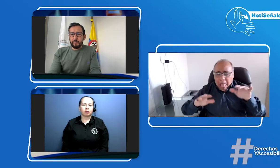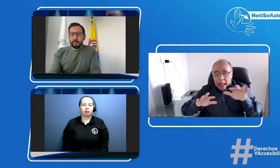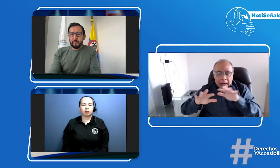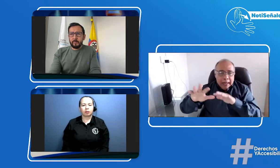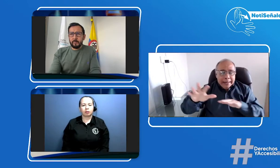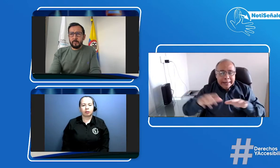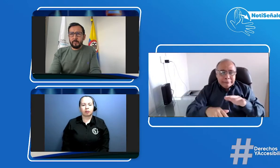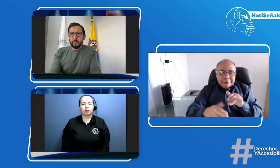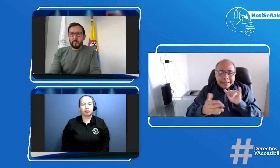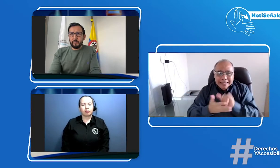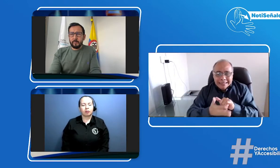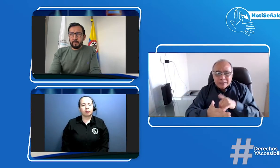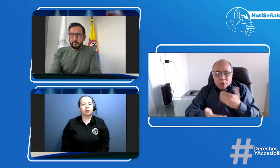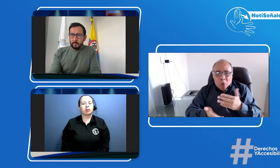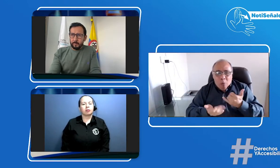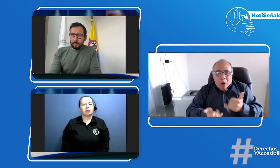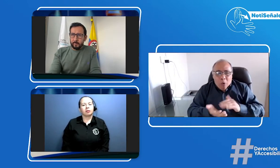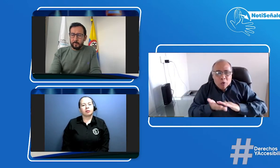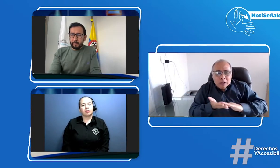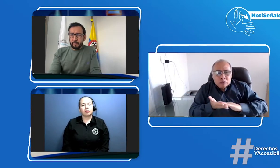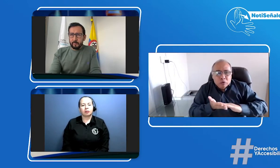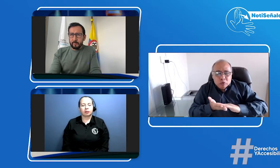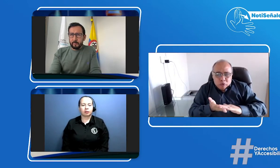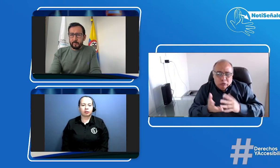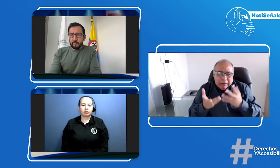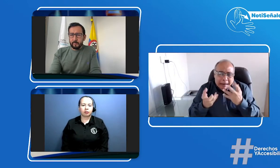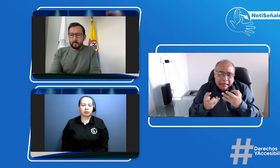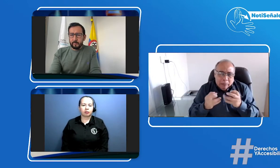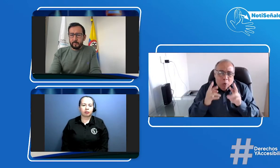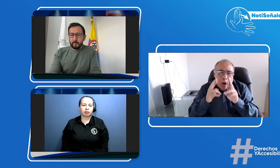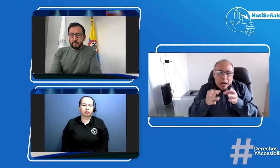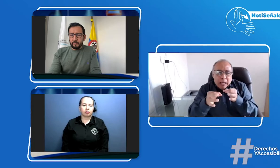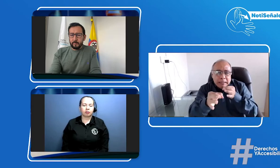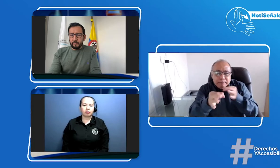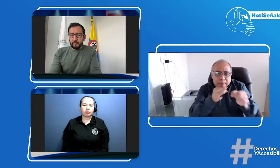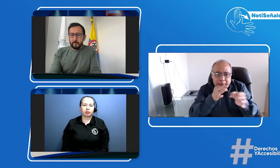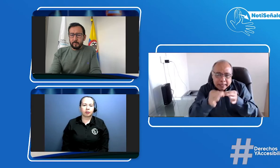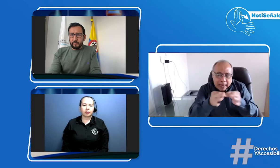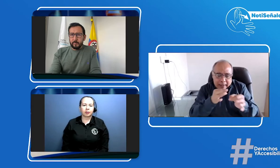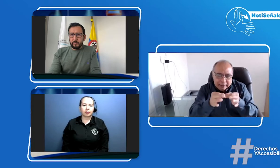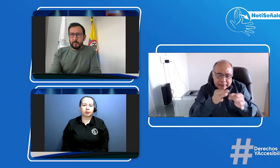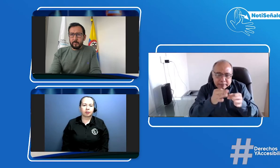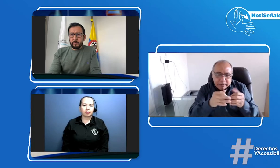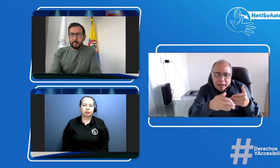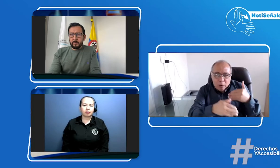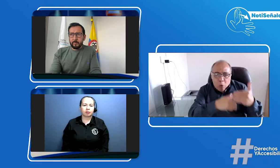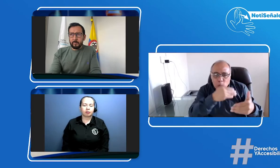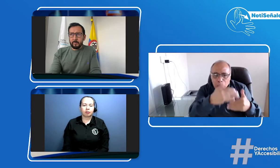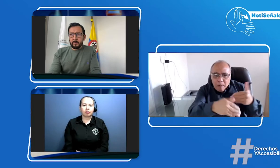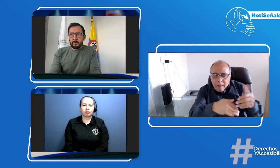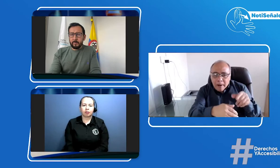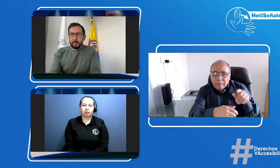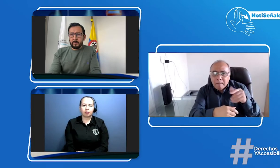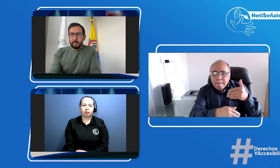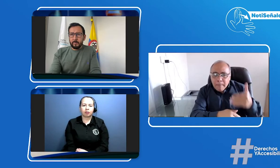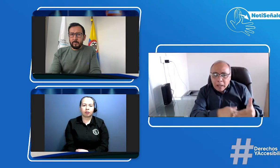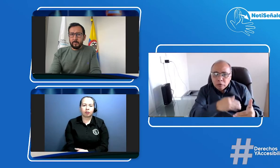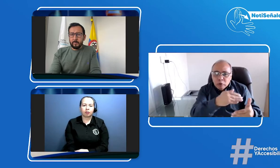por aquí no es nosotros no sabemos de este asunto entonces pues la pregunta en este momento es queremos que se nos